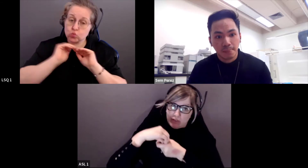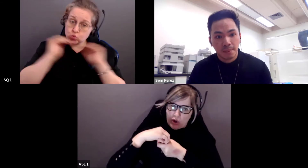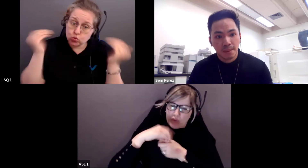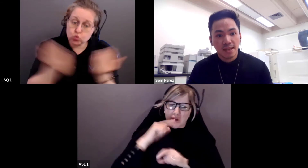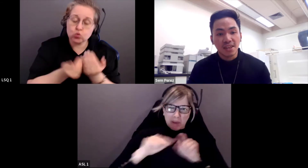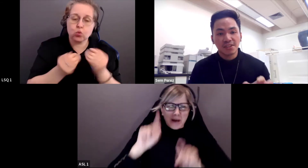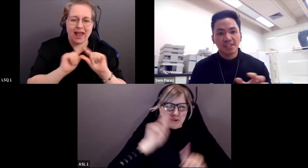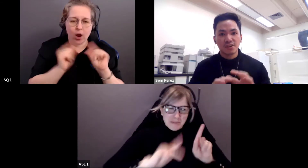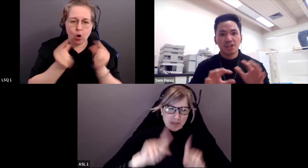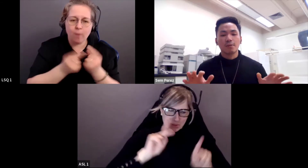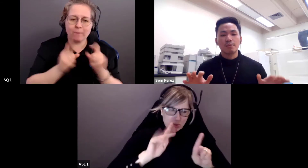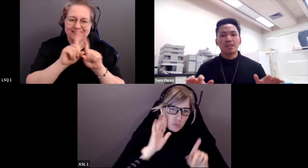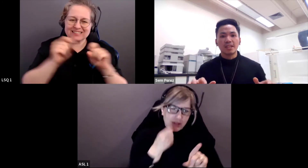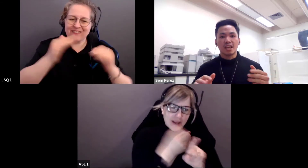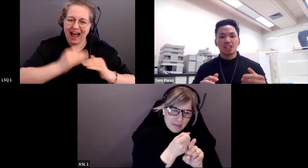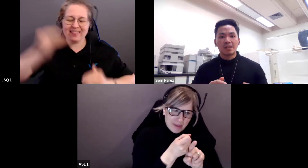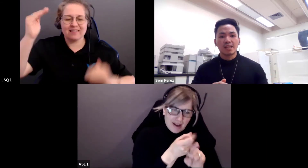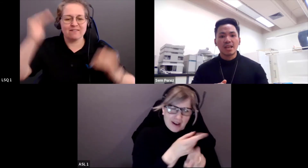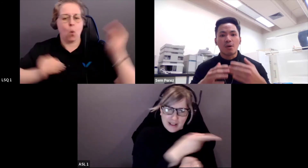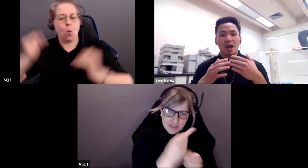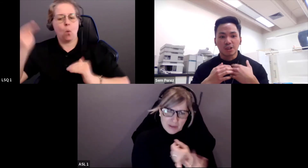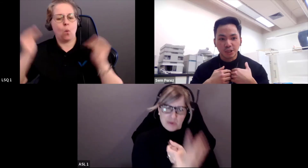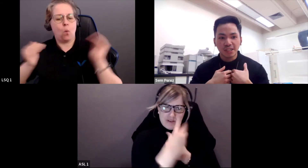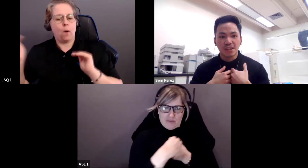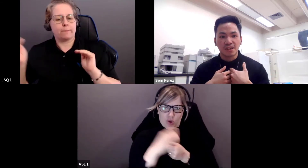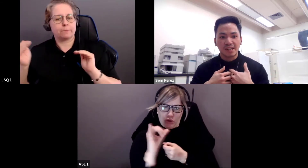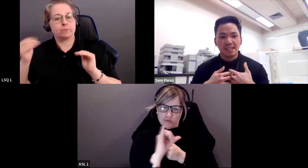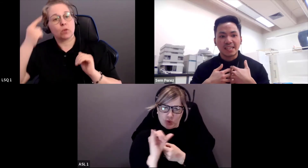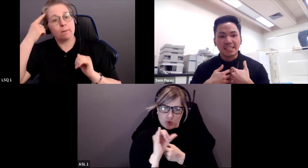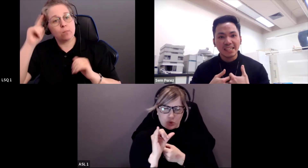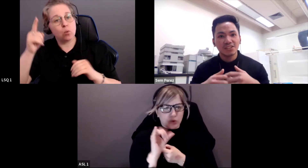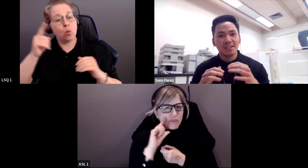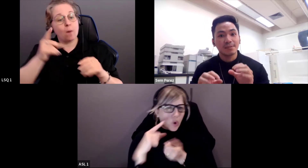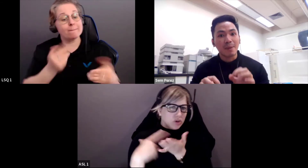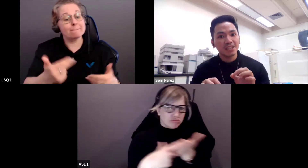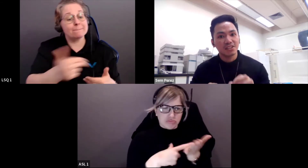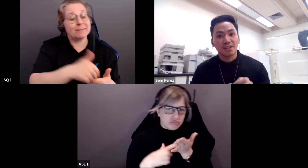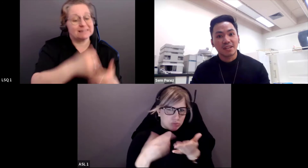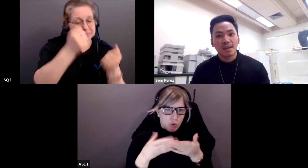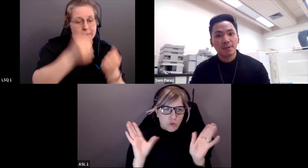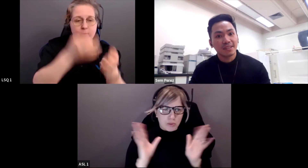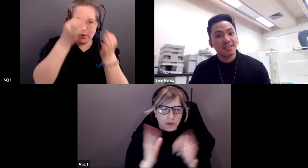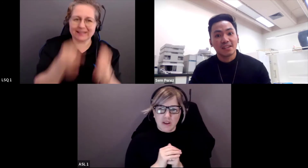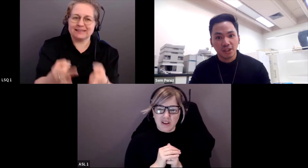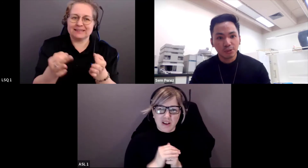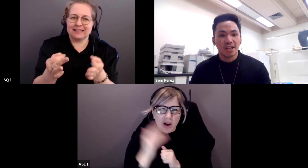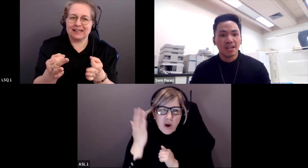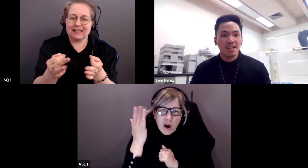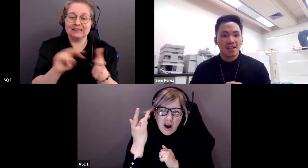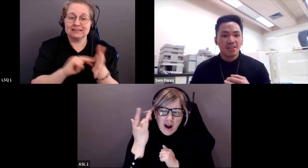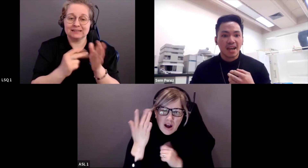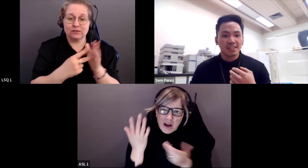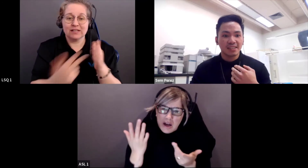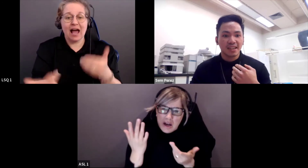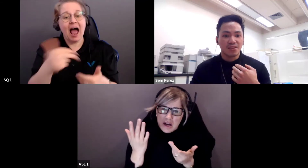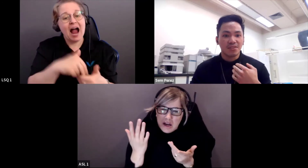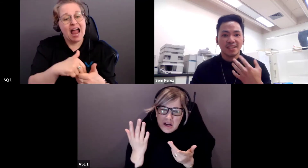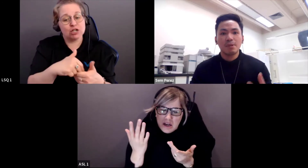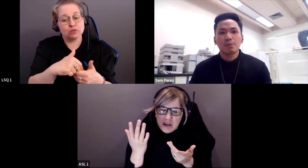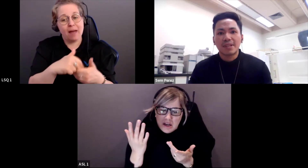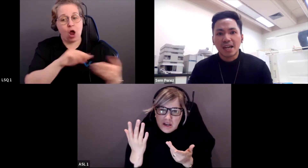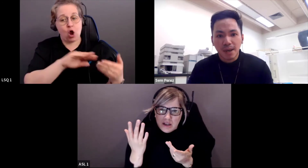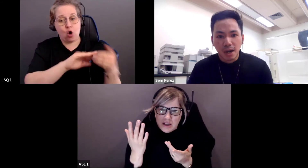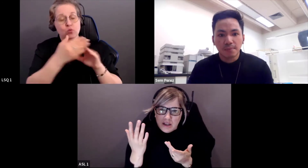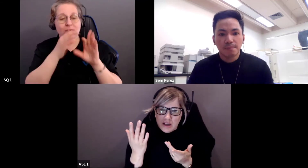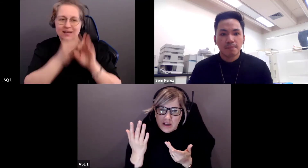bénéficiaires et participants en tant que décideurs. Dans ce domaine, l'engagement communautaire est nécessaire pour démanteler